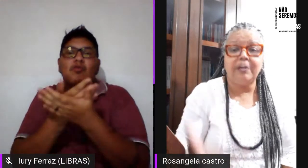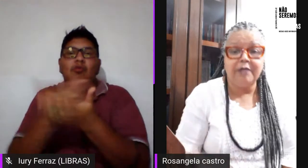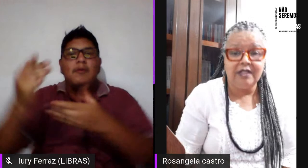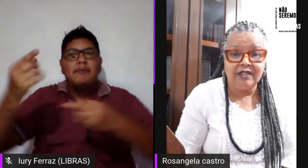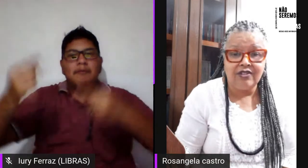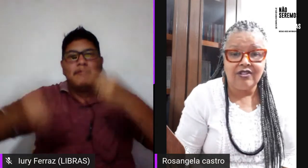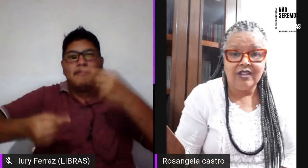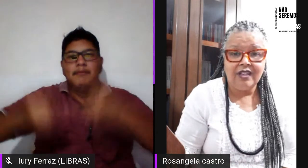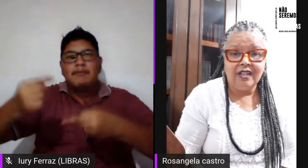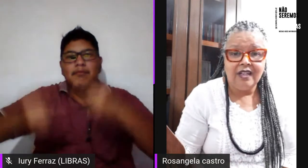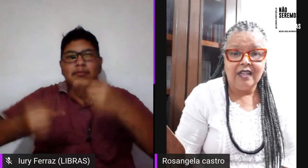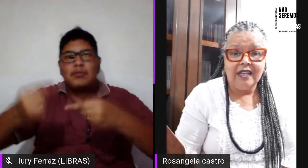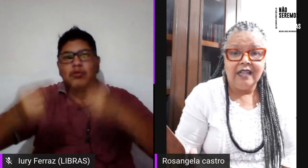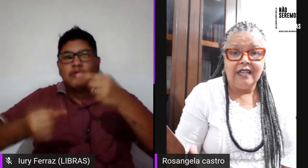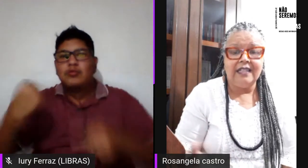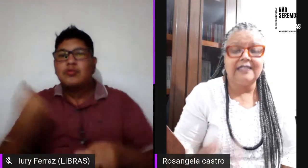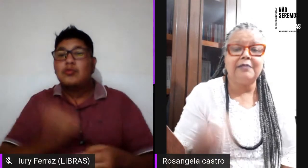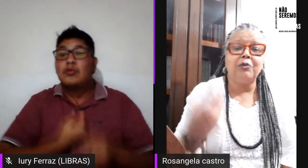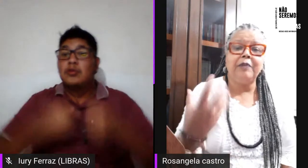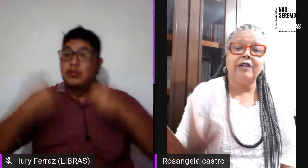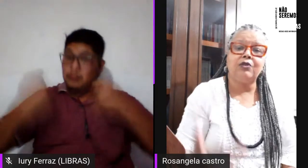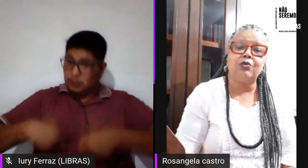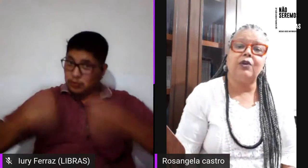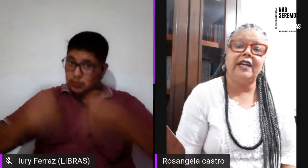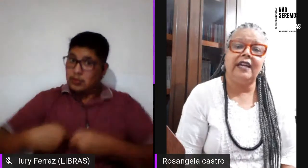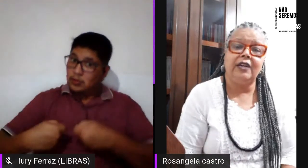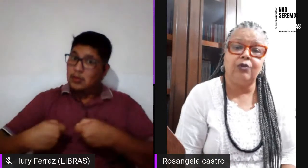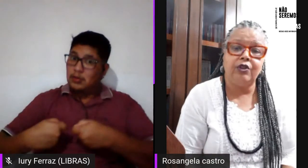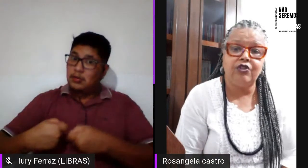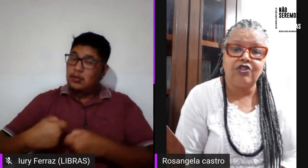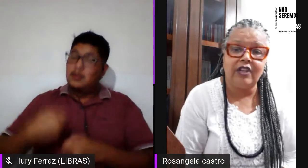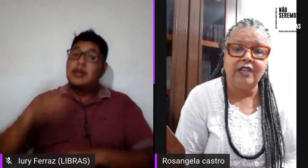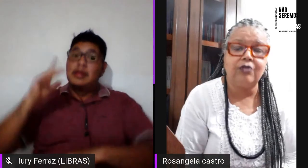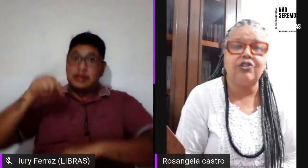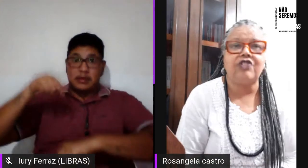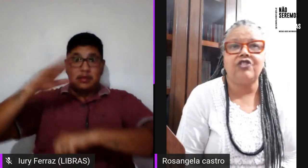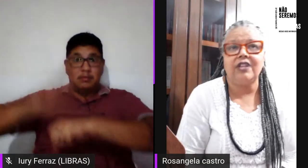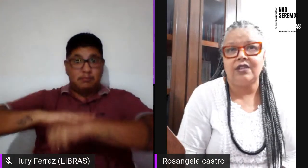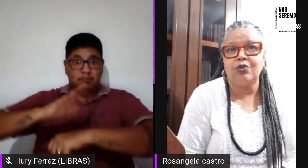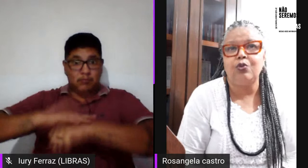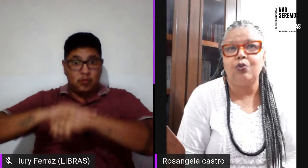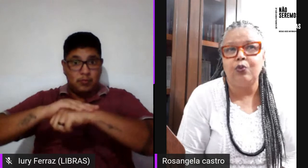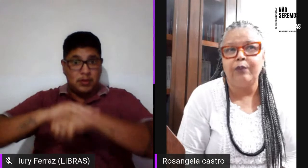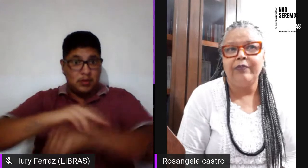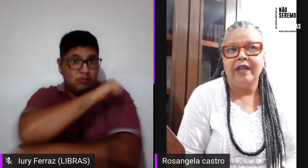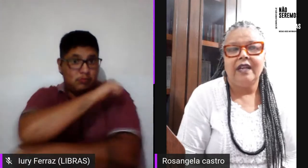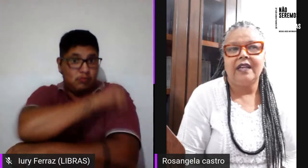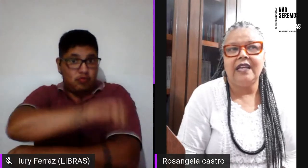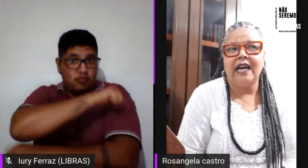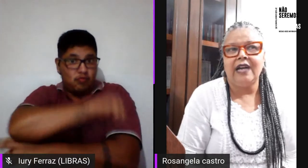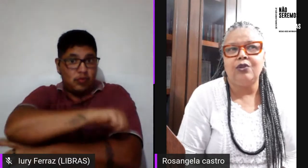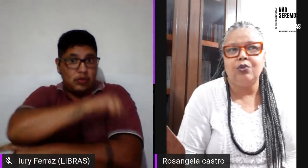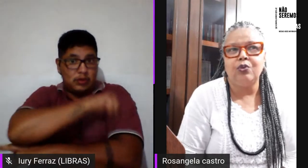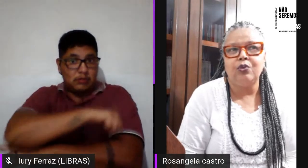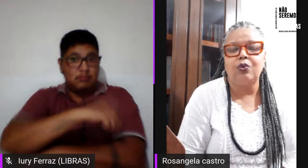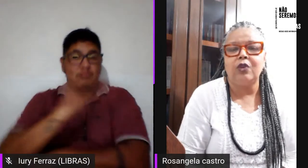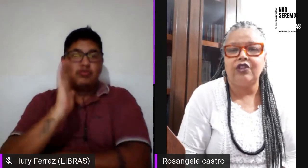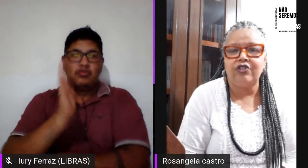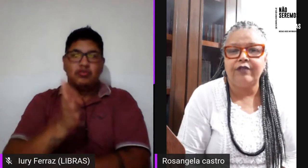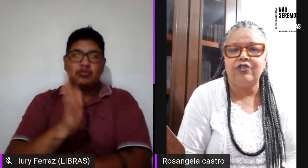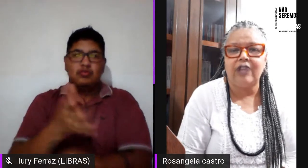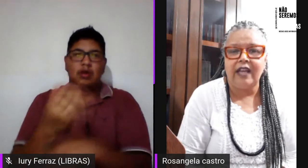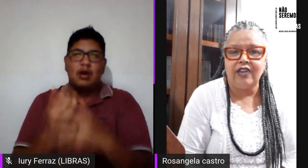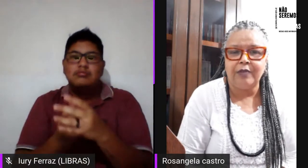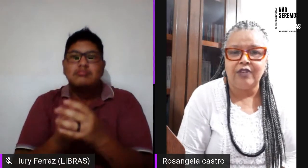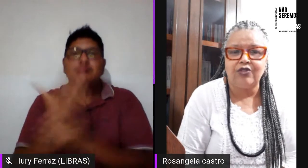nossas demandas. Nesse momento, é, no Rio de Janeiro já tinha sido criado o